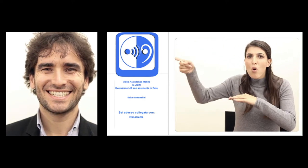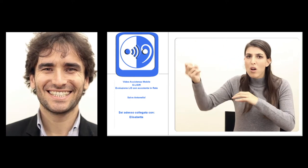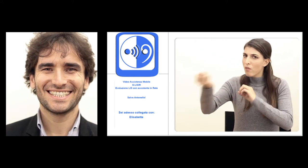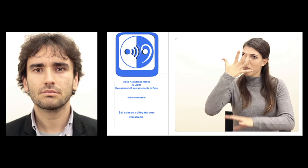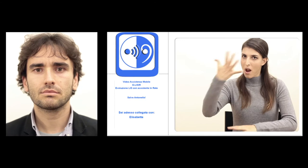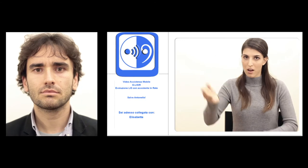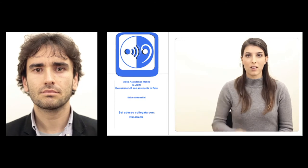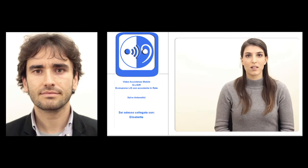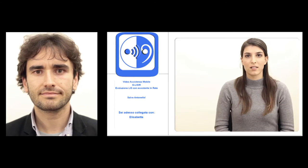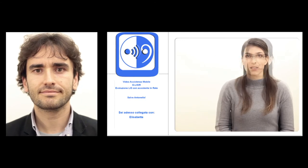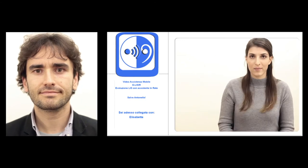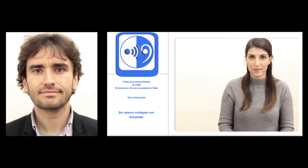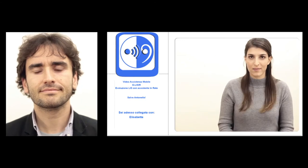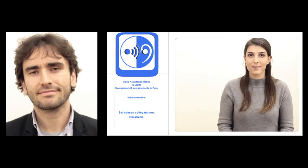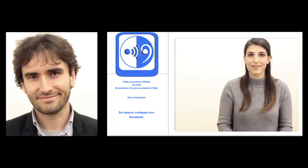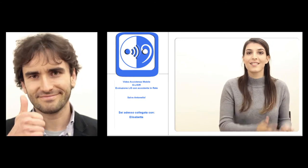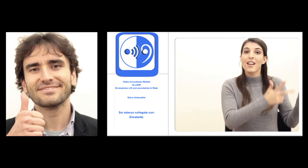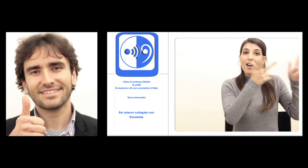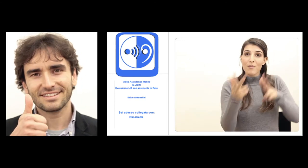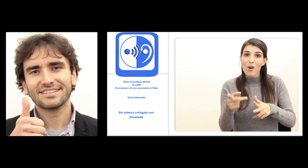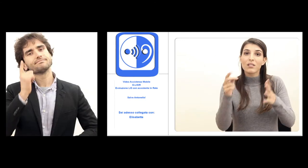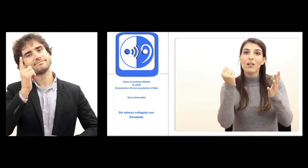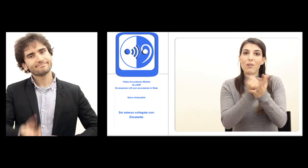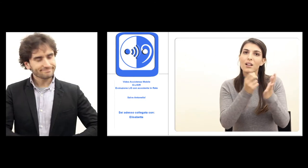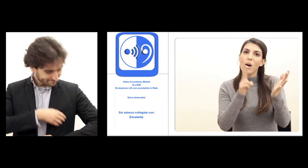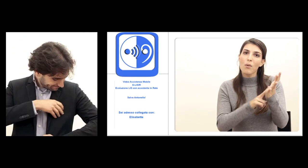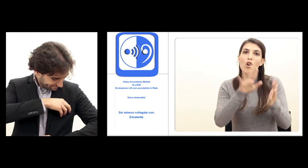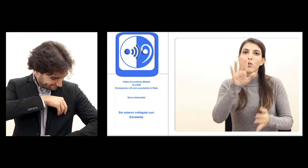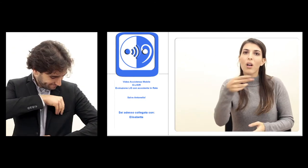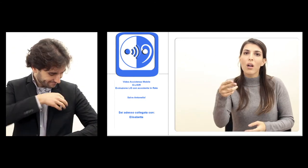Deve comprare una marca da bollo da 5,16€ in qualunque tabaccaio.